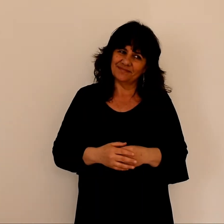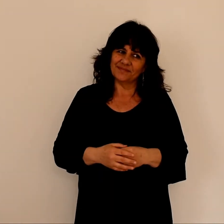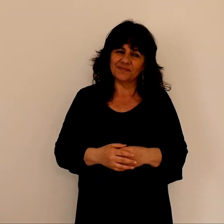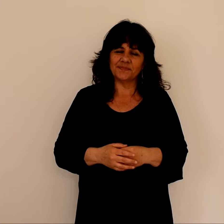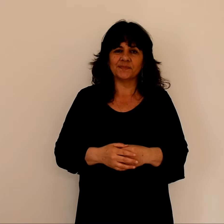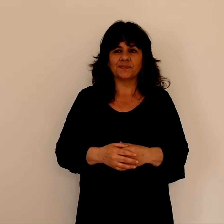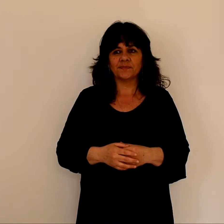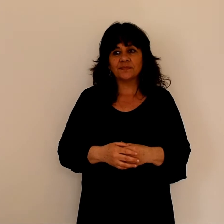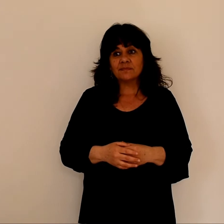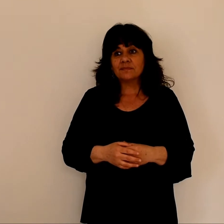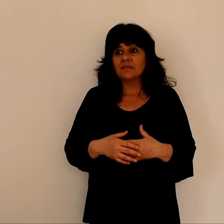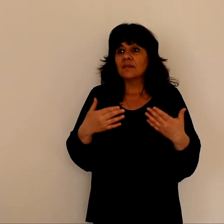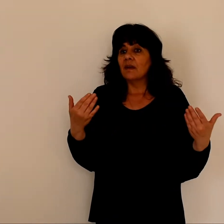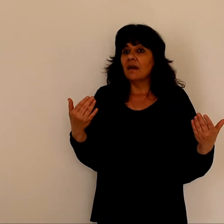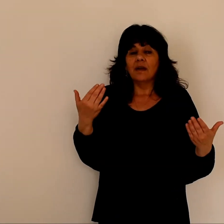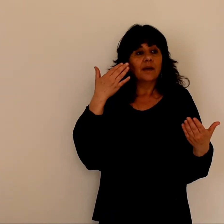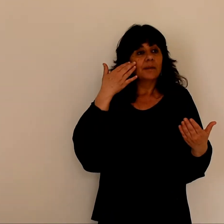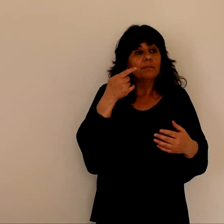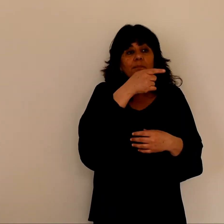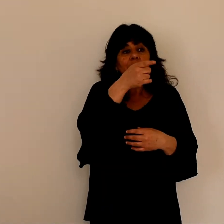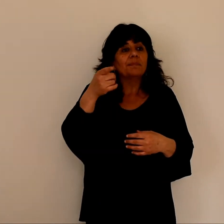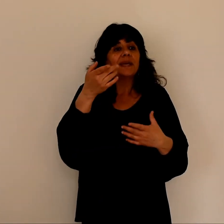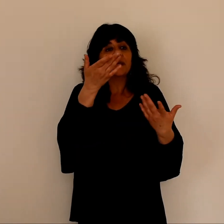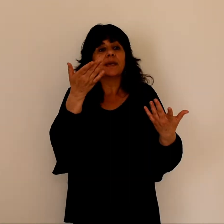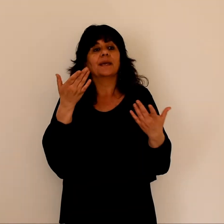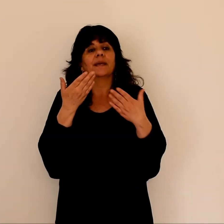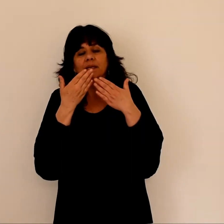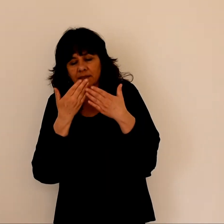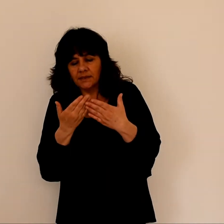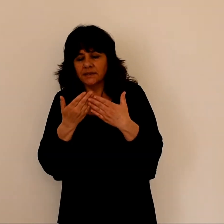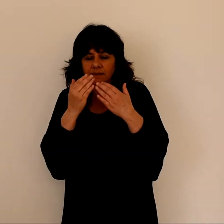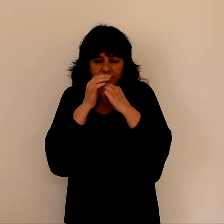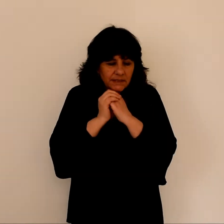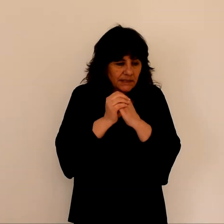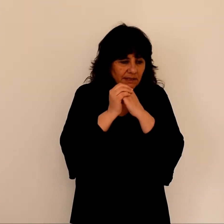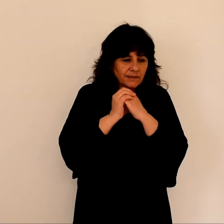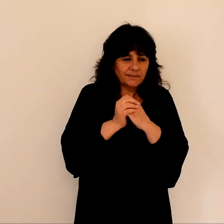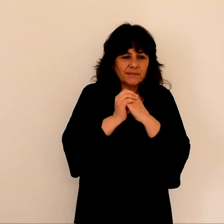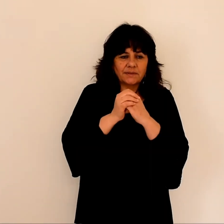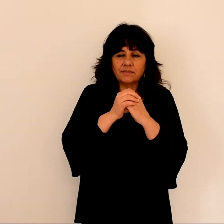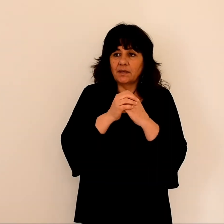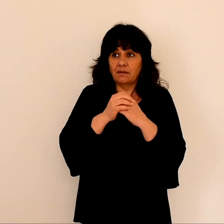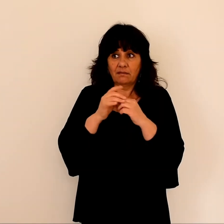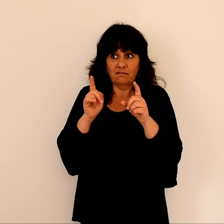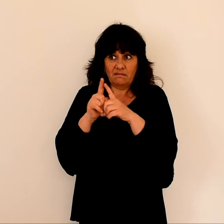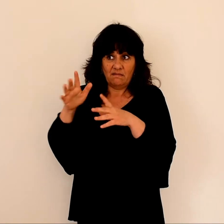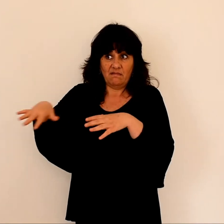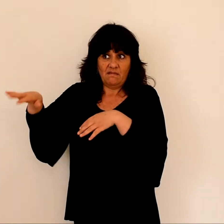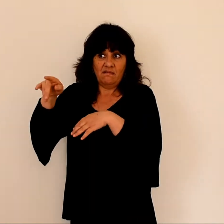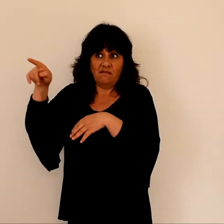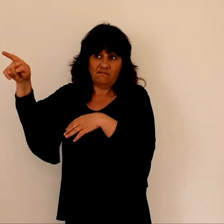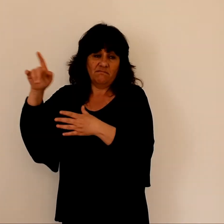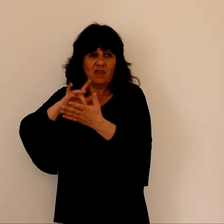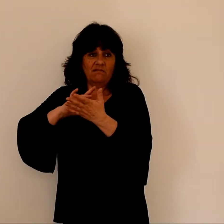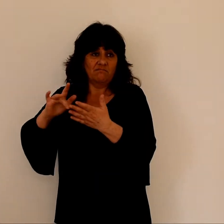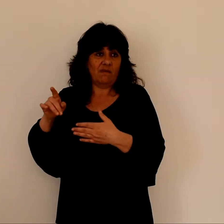Et quand vous priez Ne soyez pas comme des hypocrites Ils aiment à se tenir debout dans les synagogues